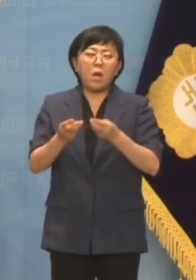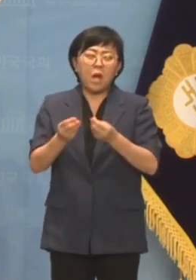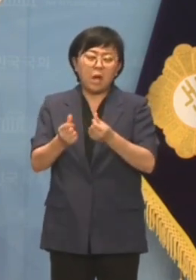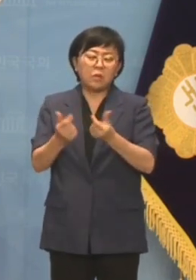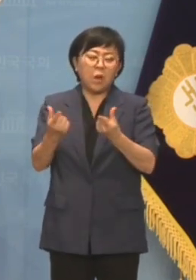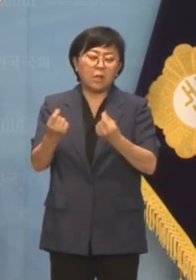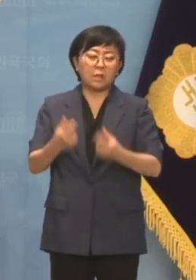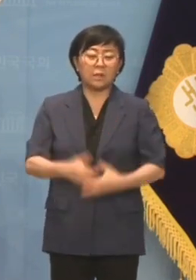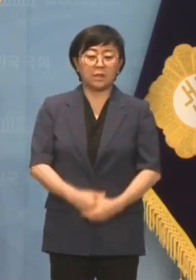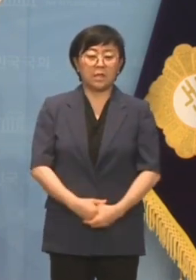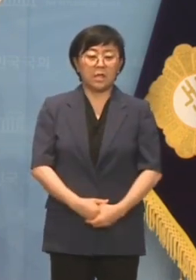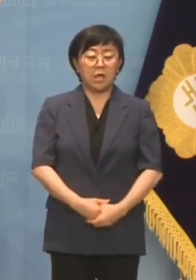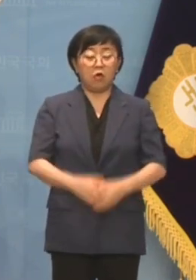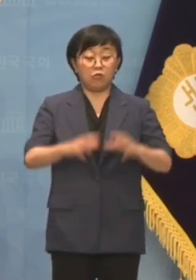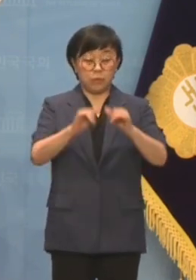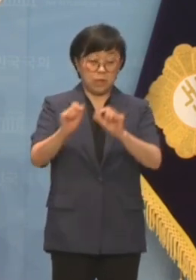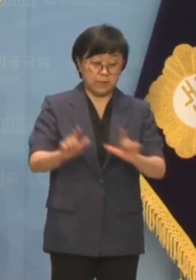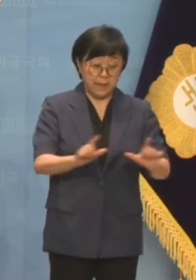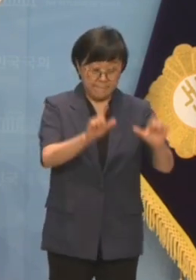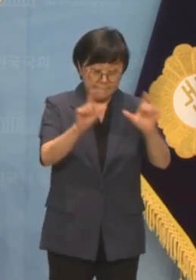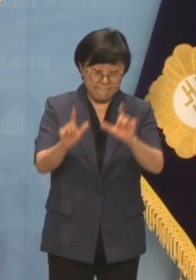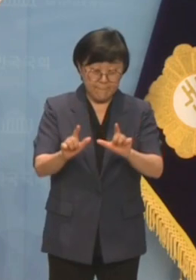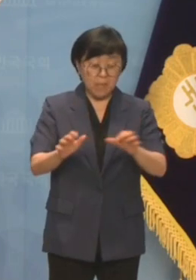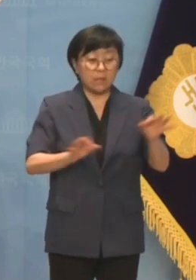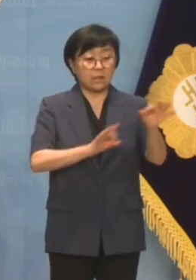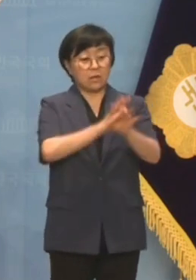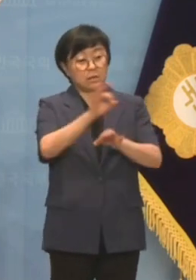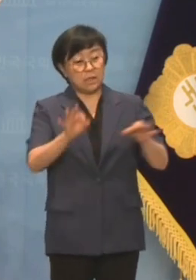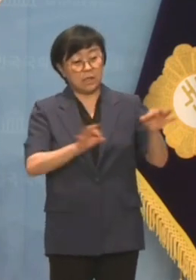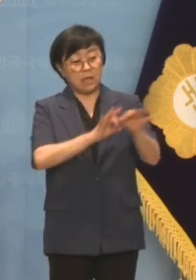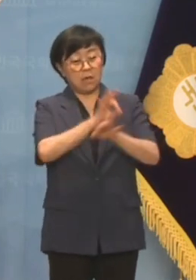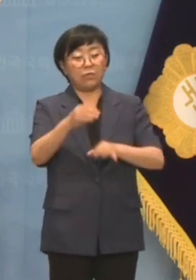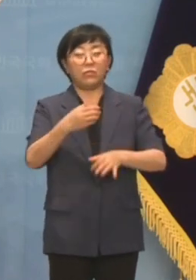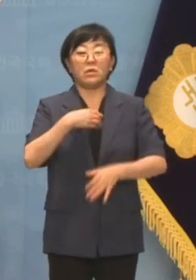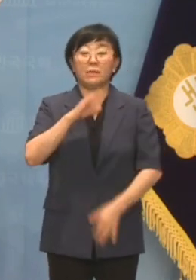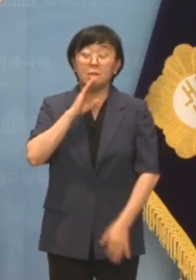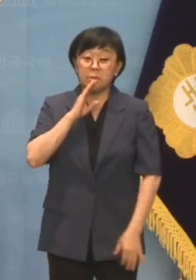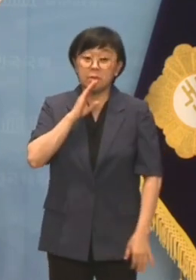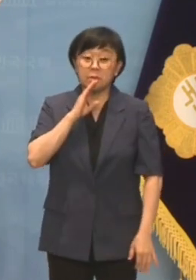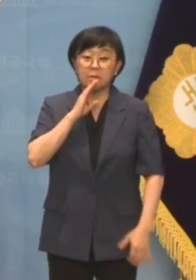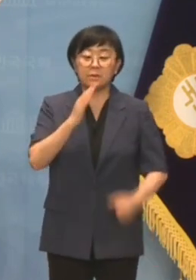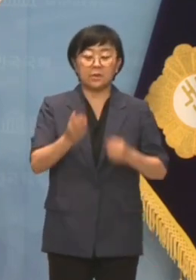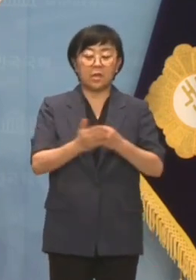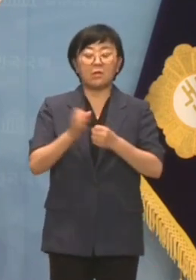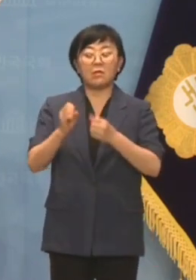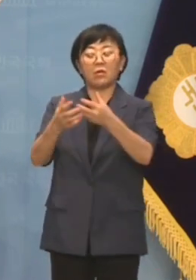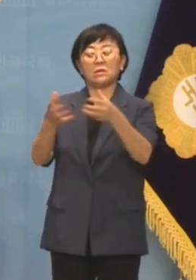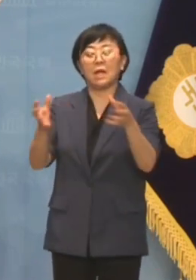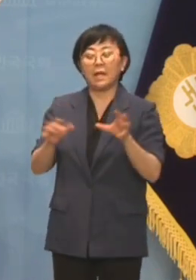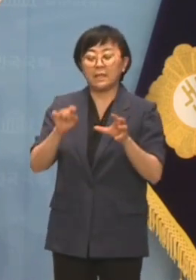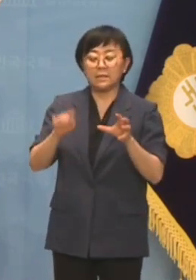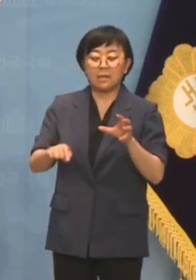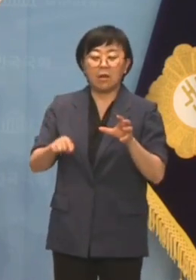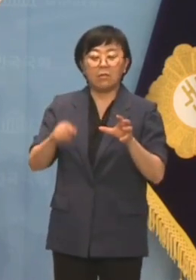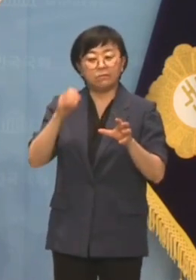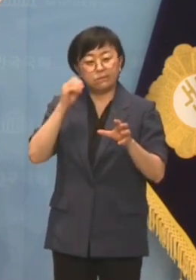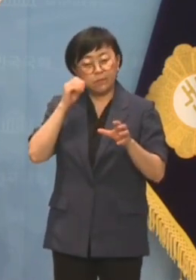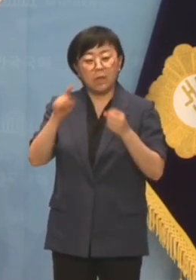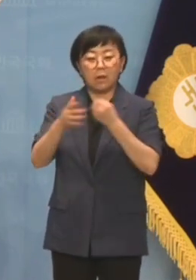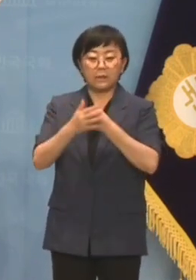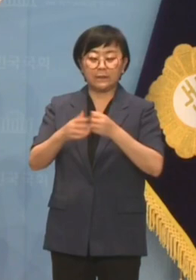따로 없습니다. 민생과 경제가 백척간두의 위기인데 집권 여당이 지금 한가하게